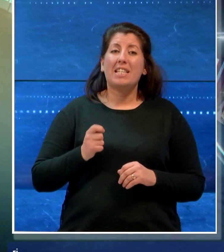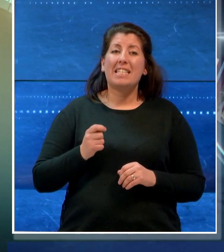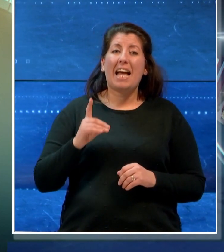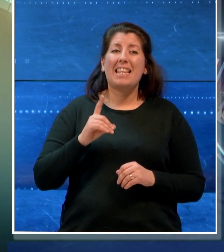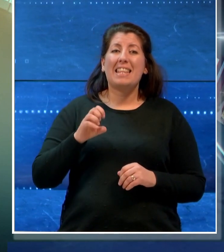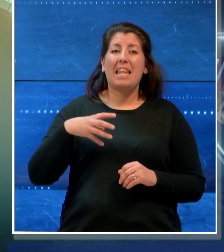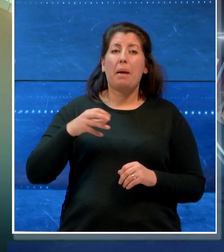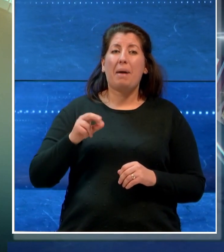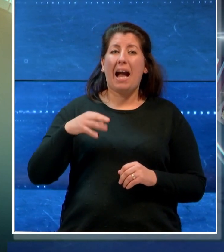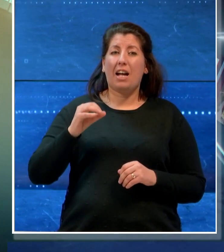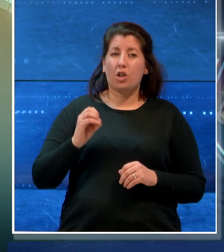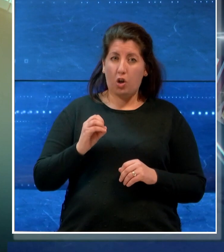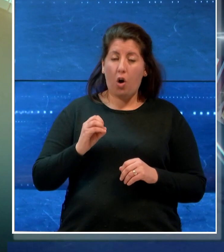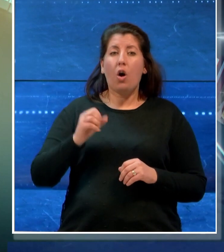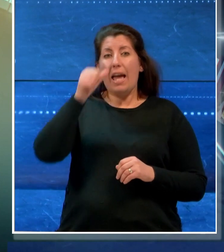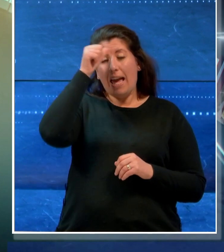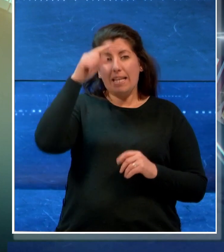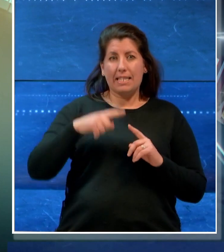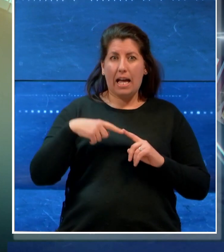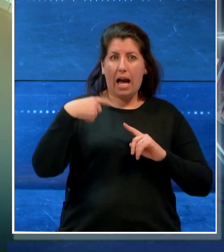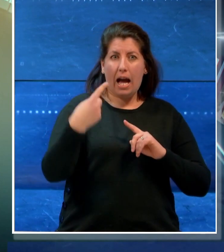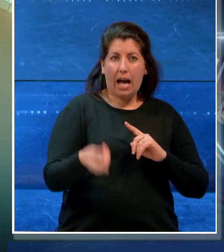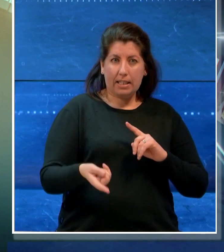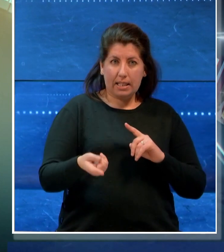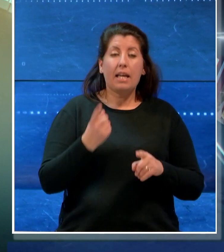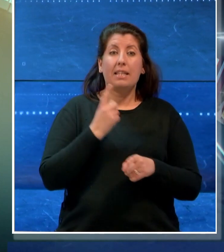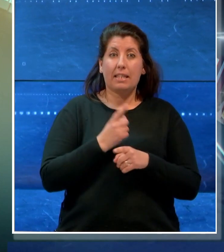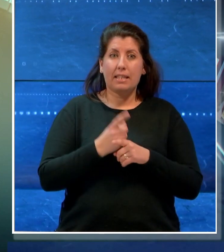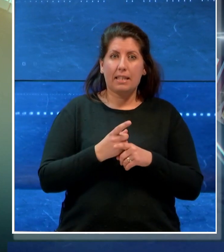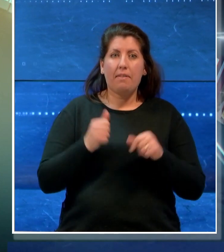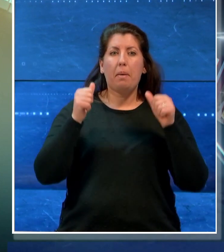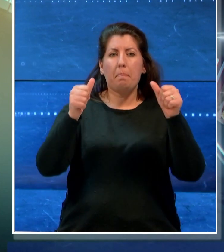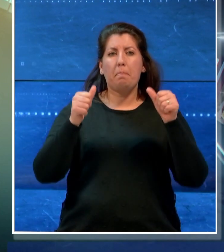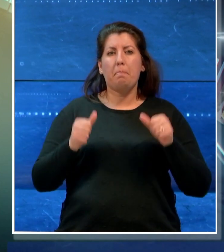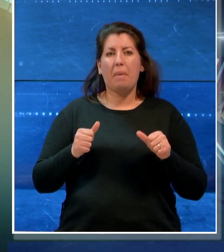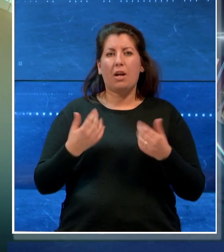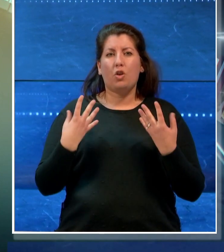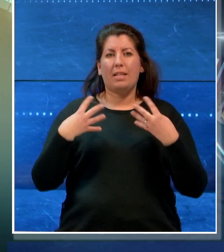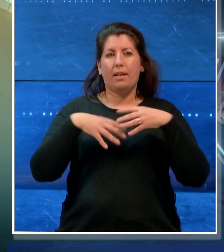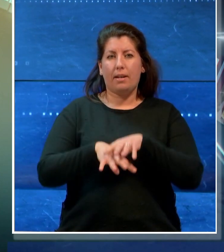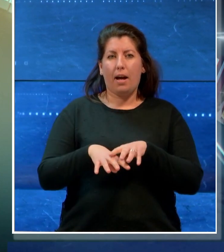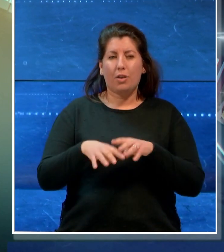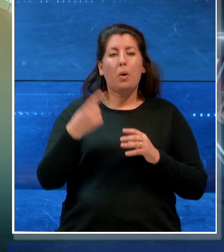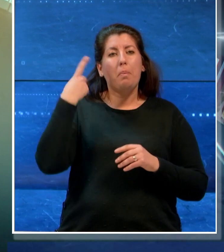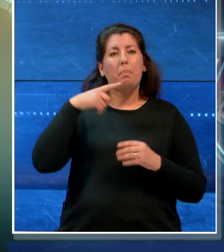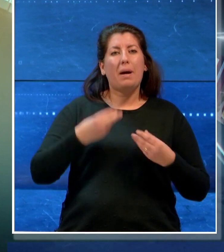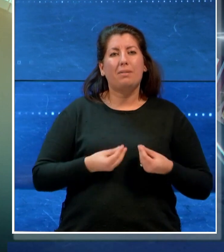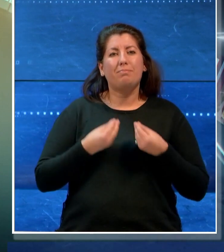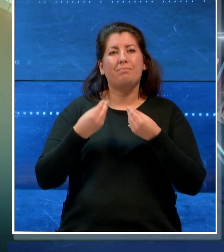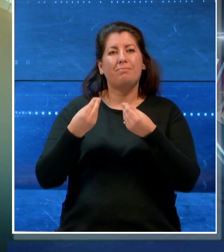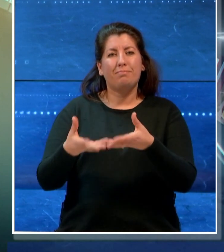entro la prossima estate bandirà l'appalto integrato per l'affidamento